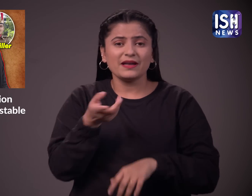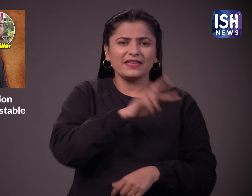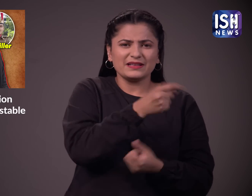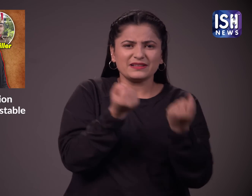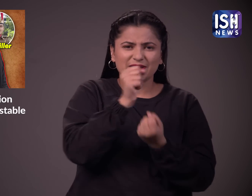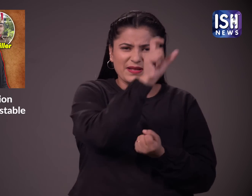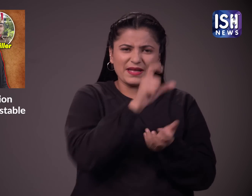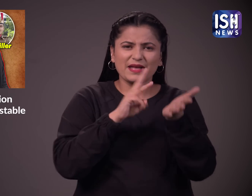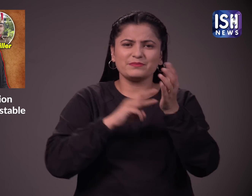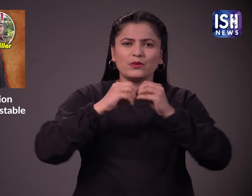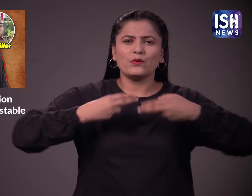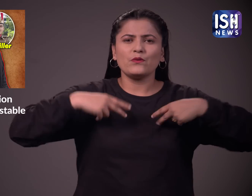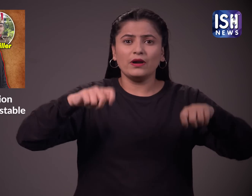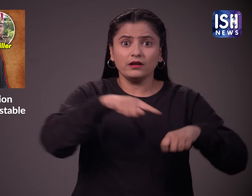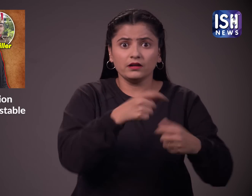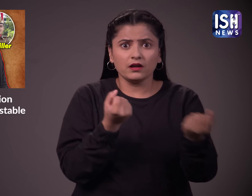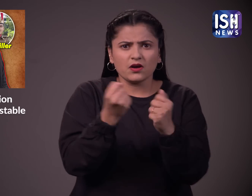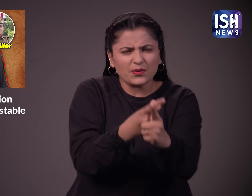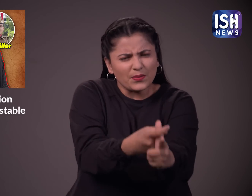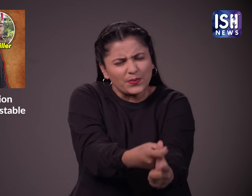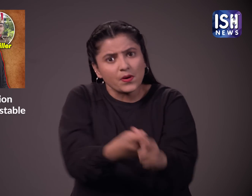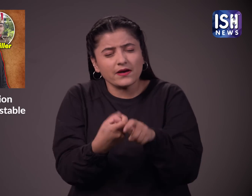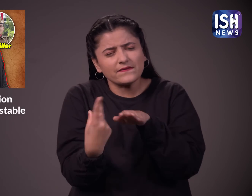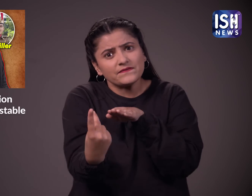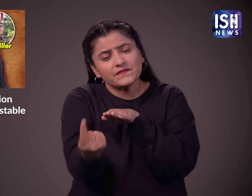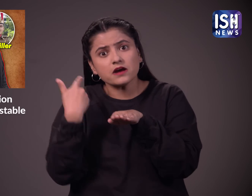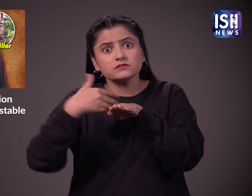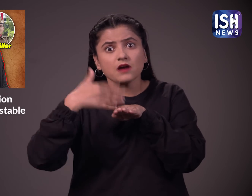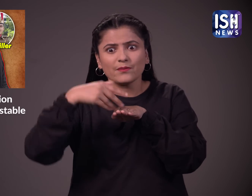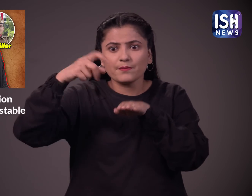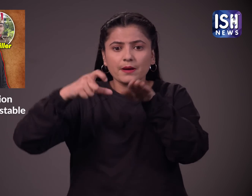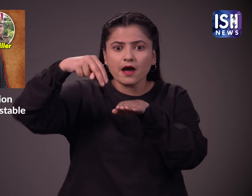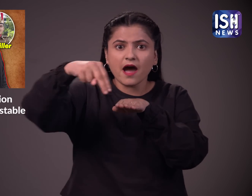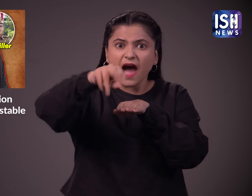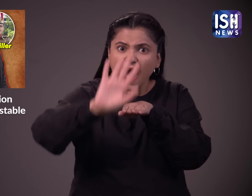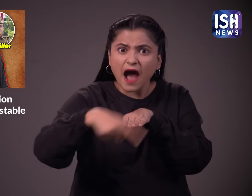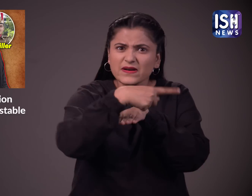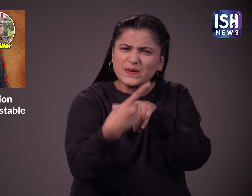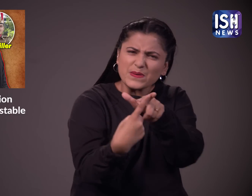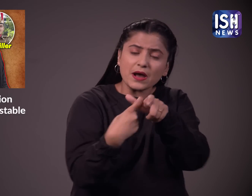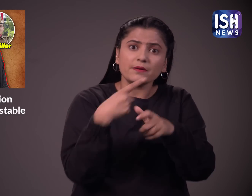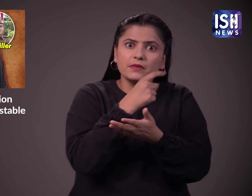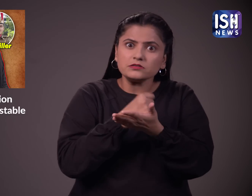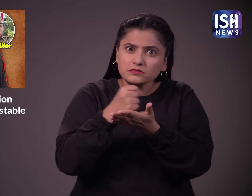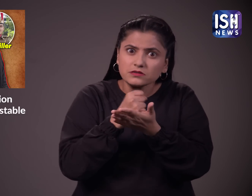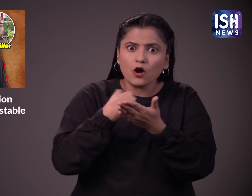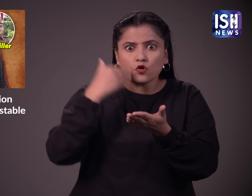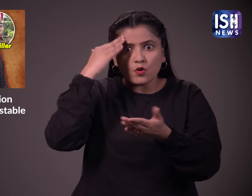विश्णौई की कार की रफतार तेज थी और रुपने की कोशिश के पावजूद वह कॉंस्टेबल से जा टकराई